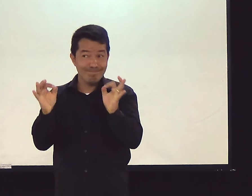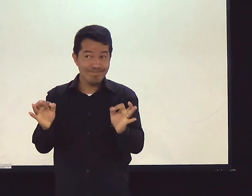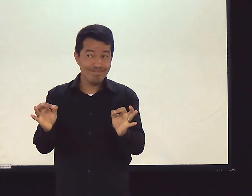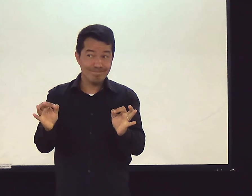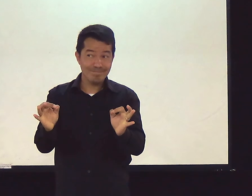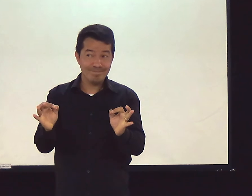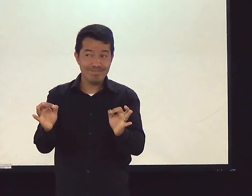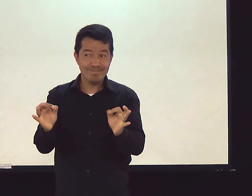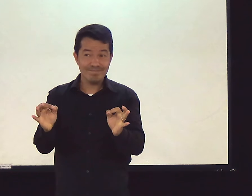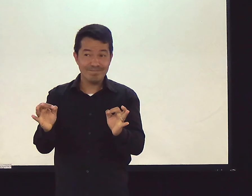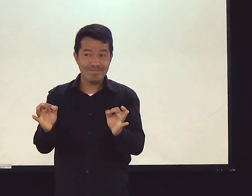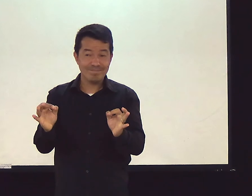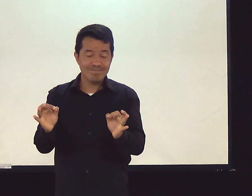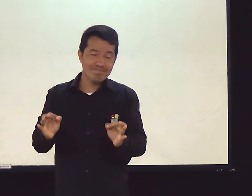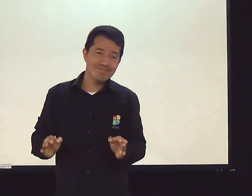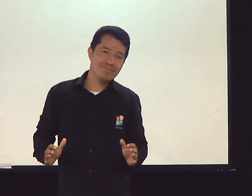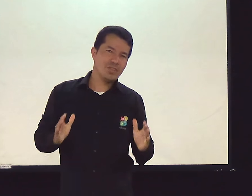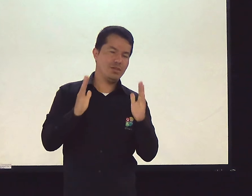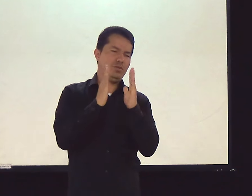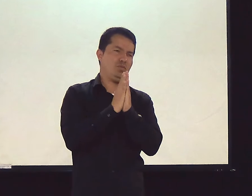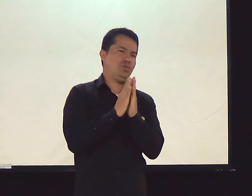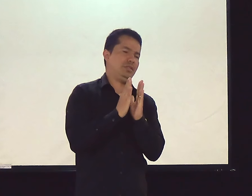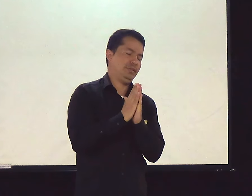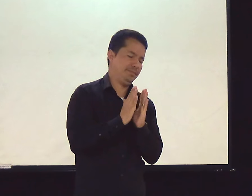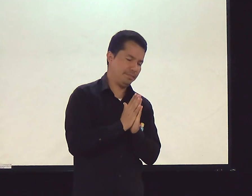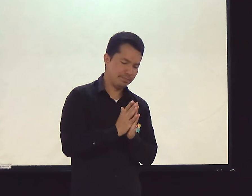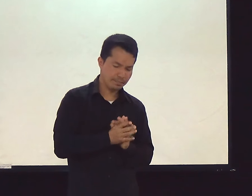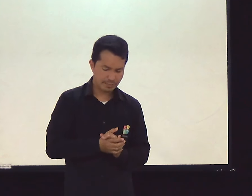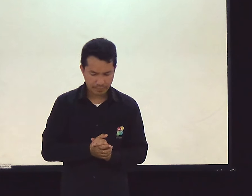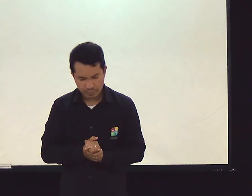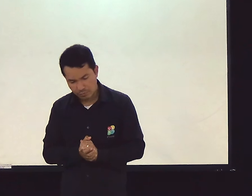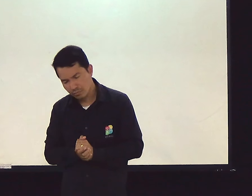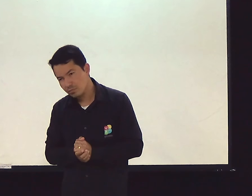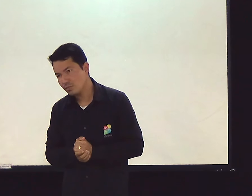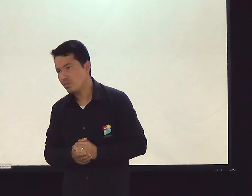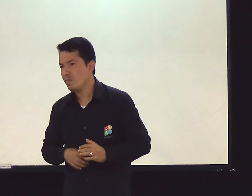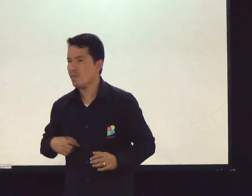Certo? Faça coisas certas. Vamos orar agora.